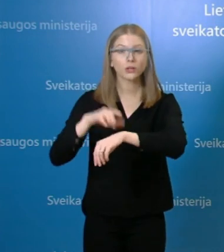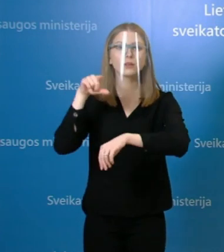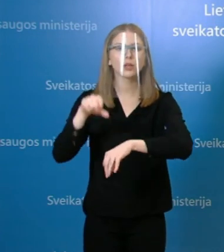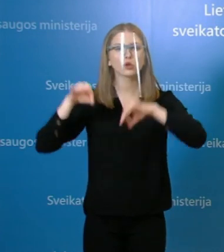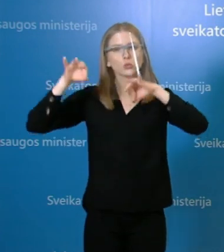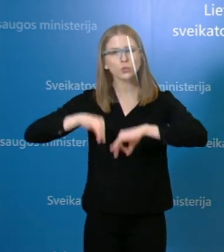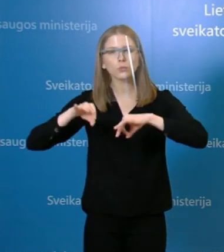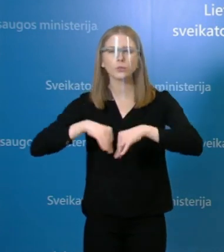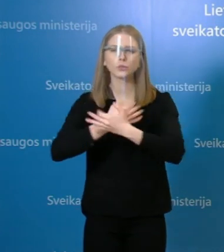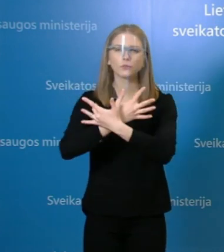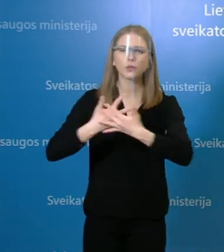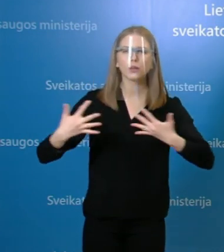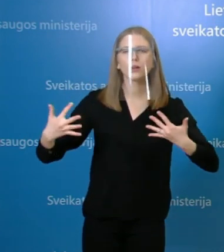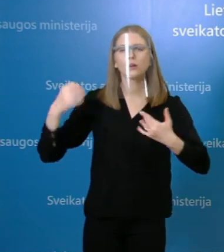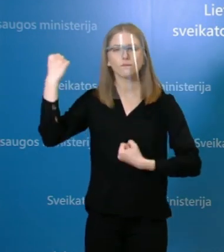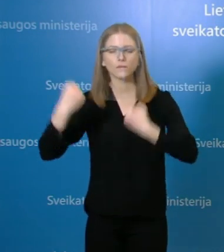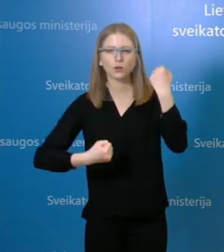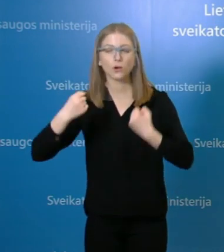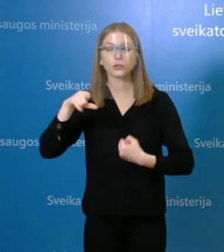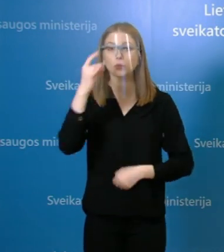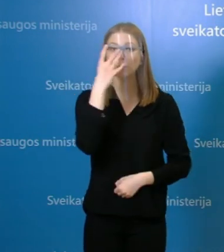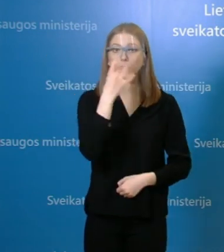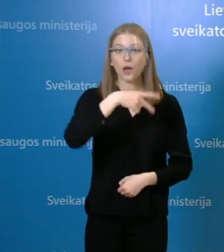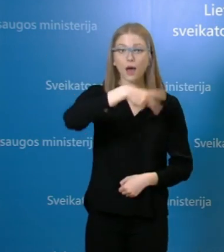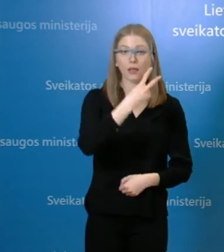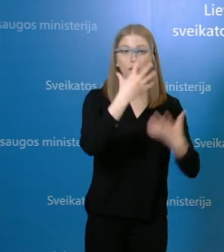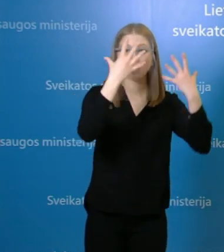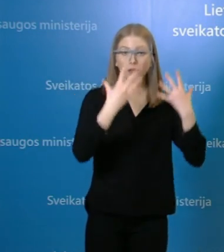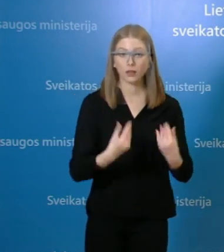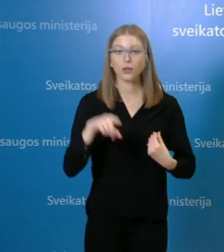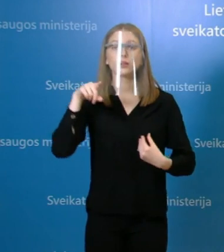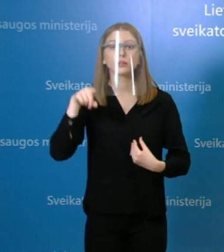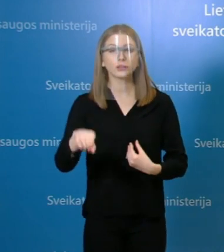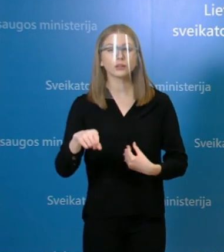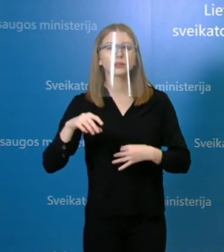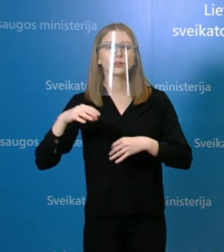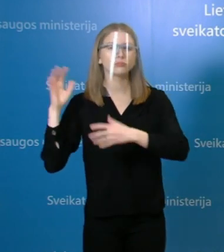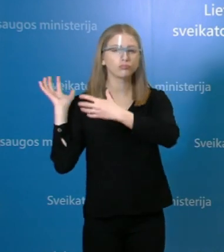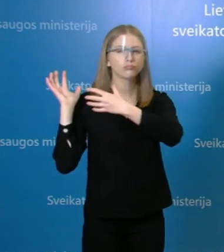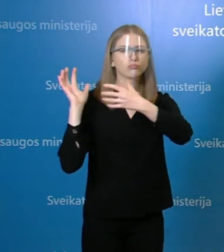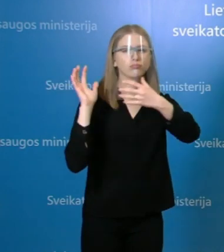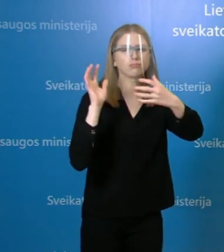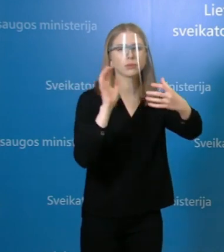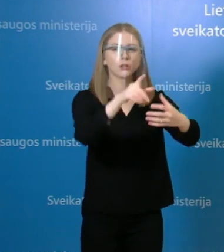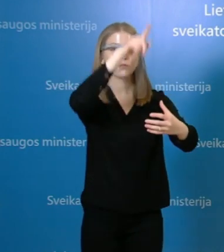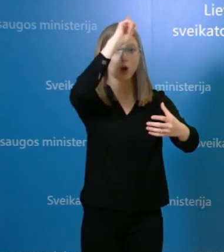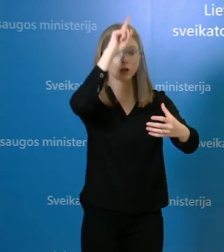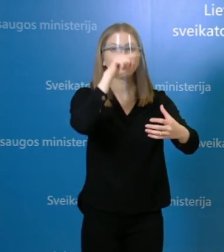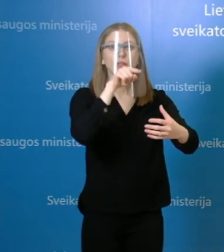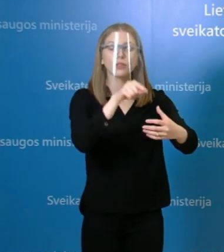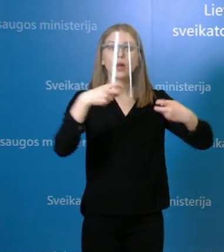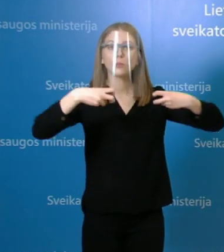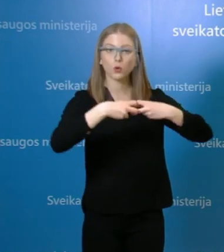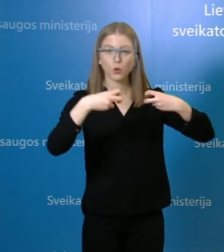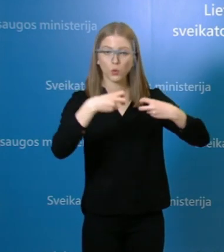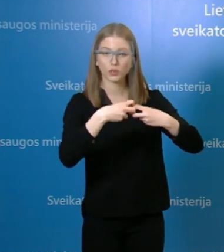vairuotojas, kuris gegužės antrą dieną iš Lietuvos išvyko į Vokietiją, lankėsi Bruselija. Pajutęs